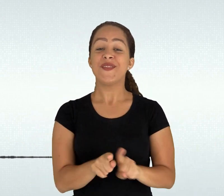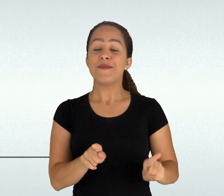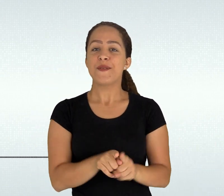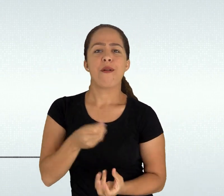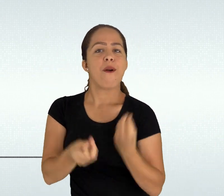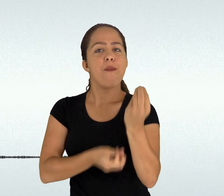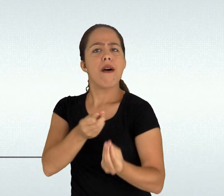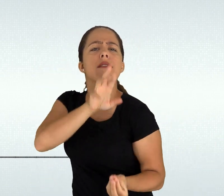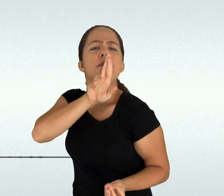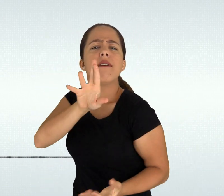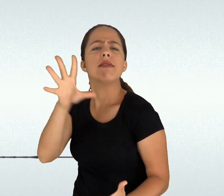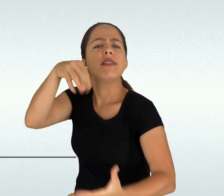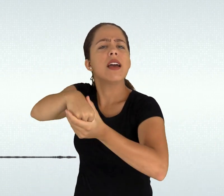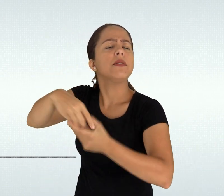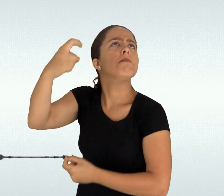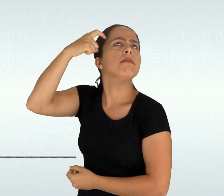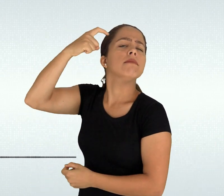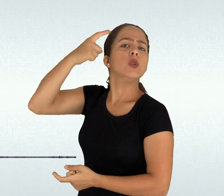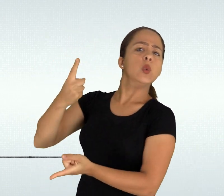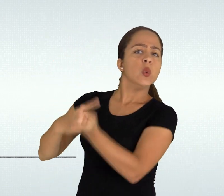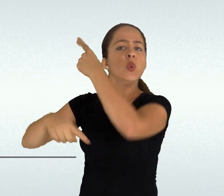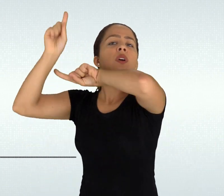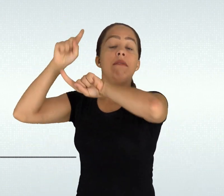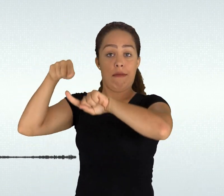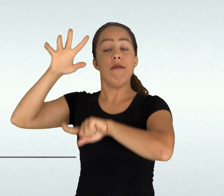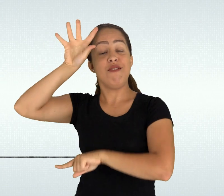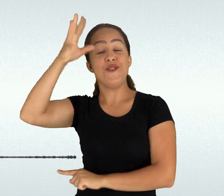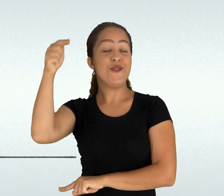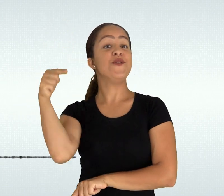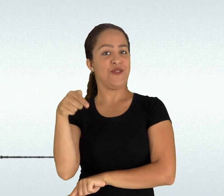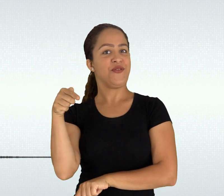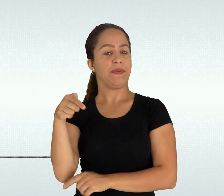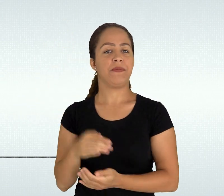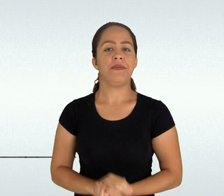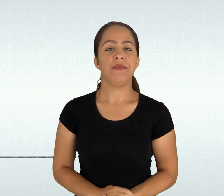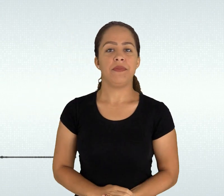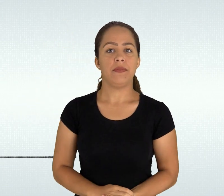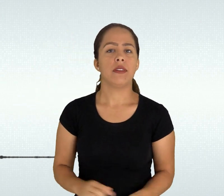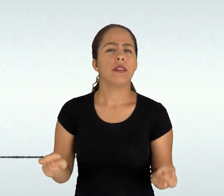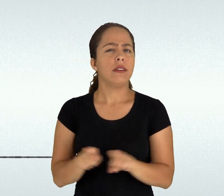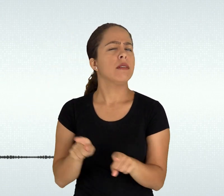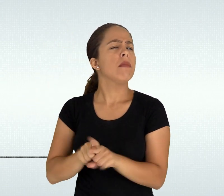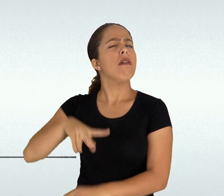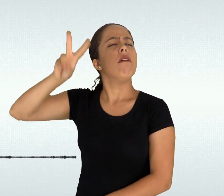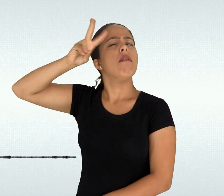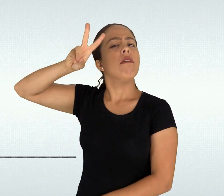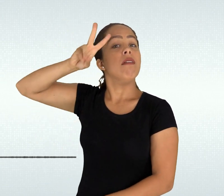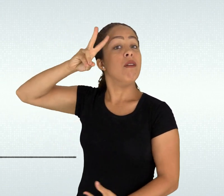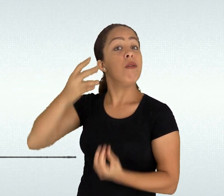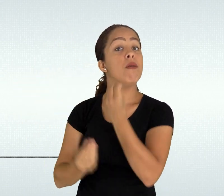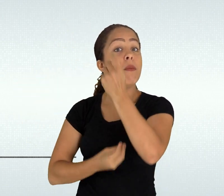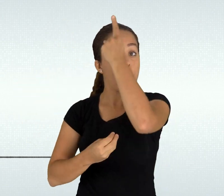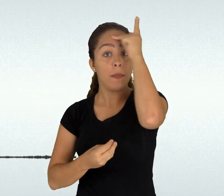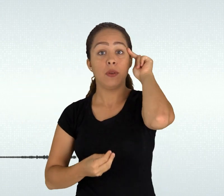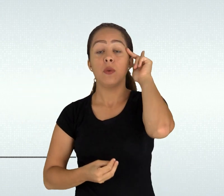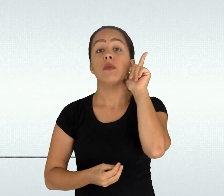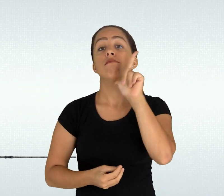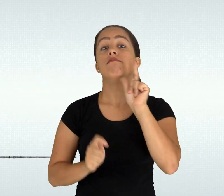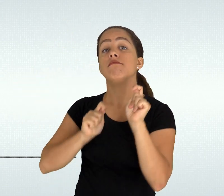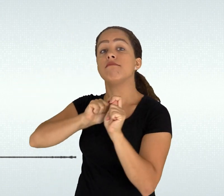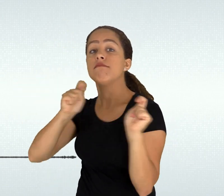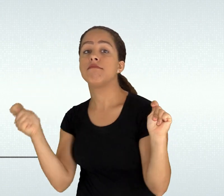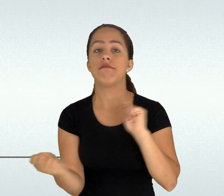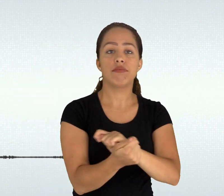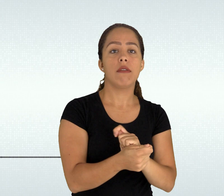raciocínio e com autonomia intelectual aptos a dar respostas criativas e eficazes aos